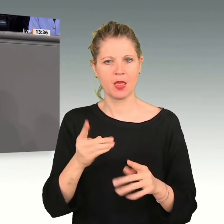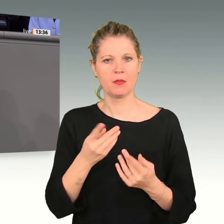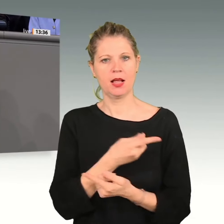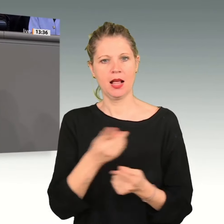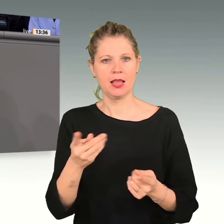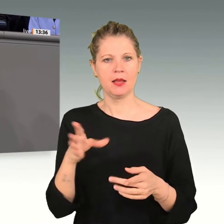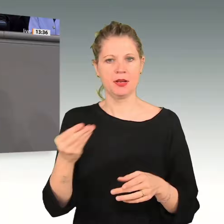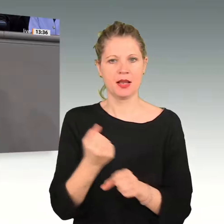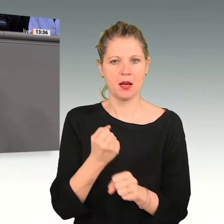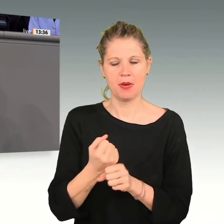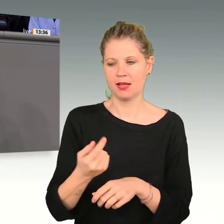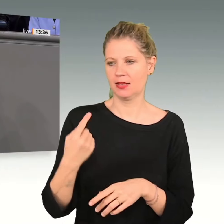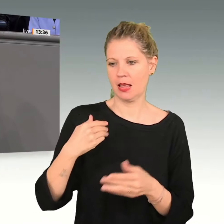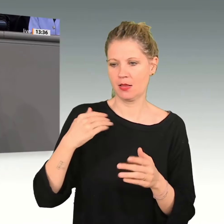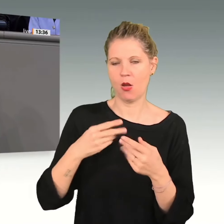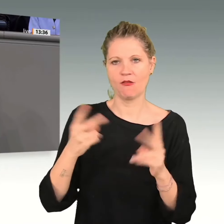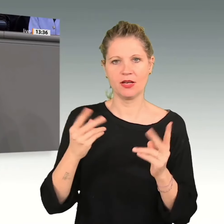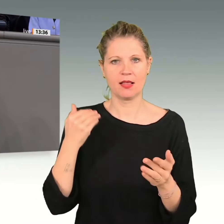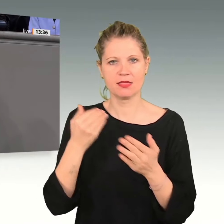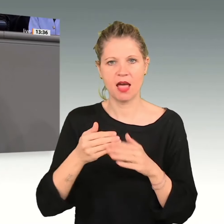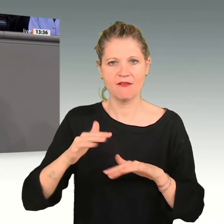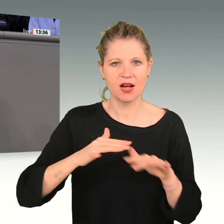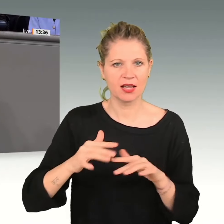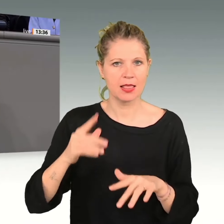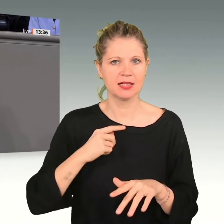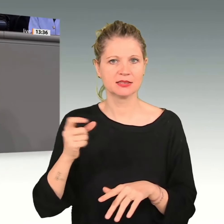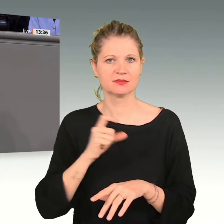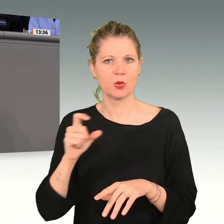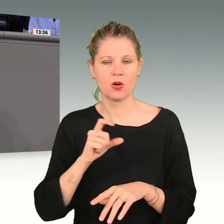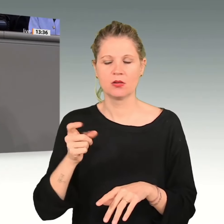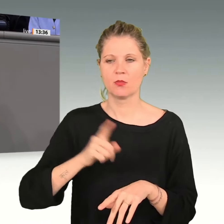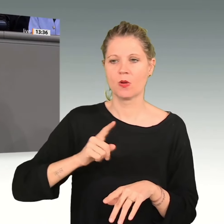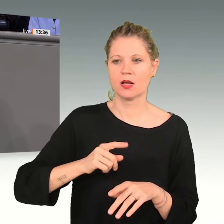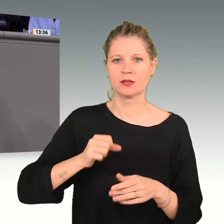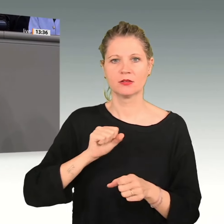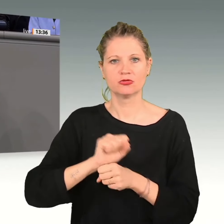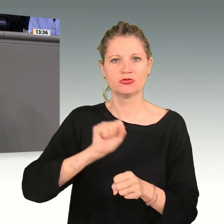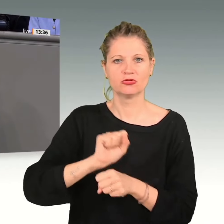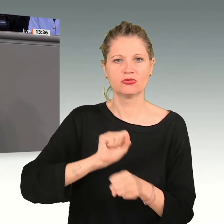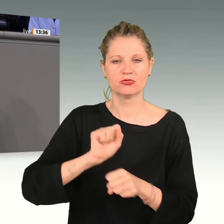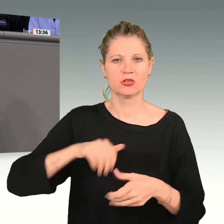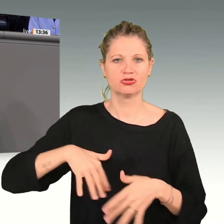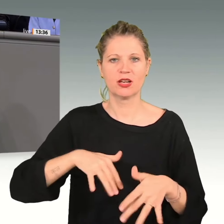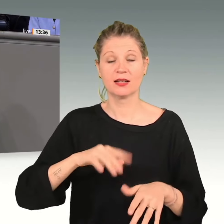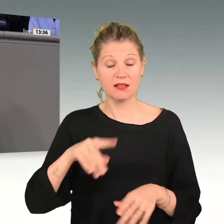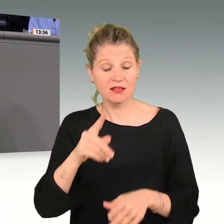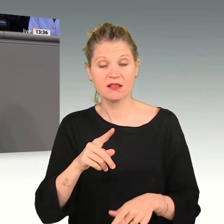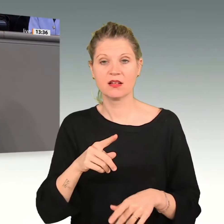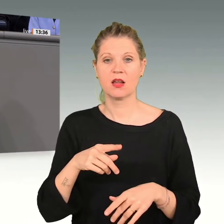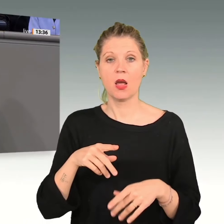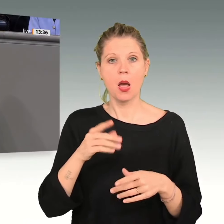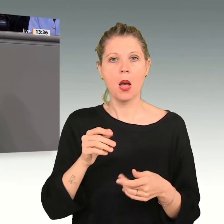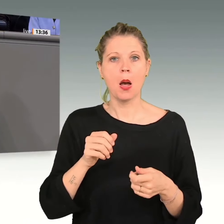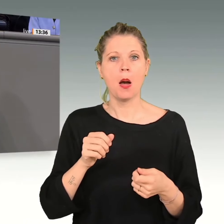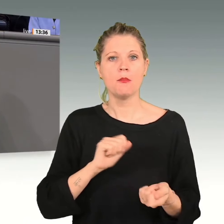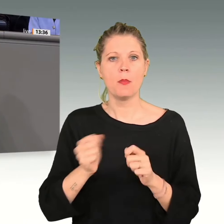Monaten und Wochen gestreikt haben. Ihr seid das Herz der Mobilitätswende, und ihr haltet das Land